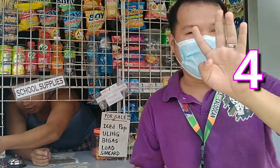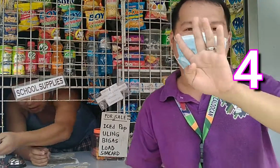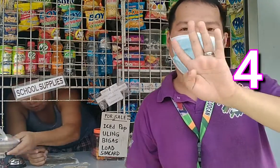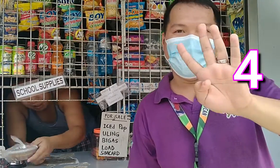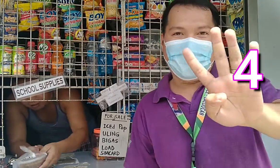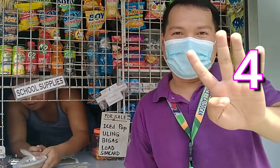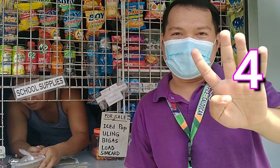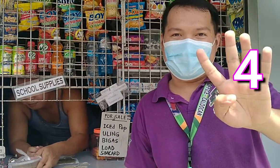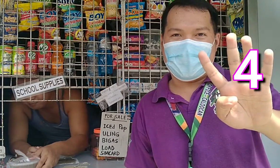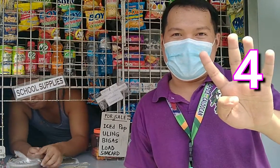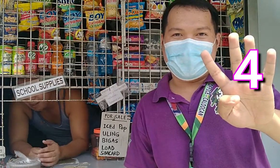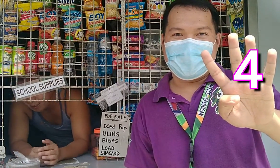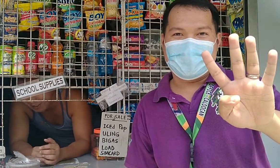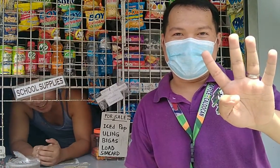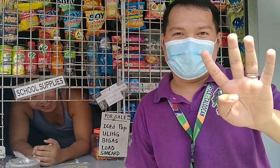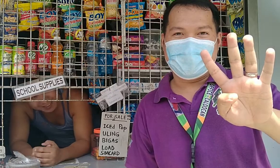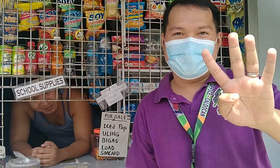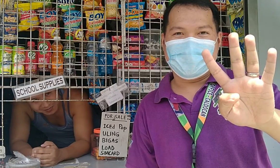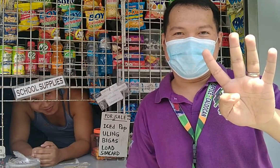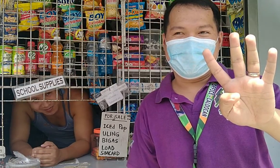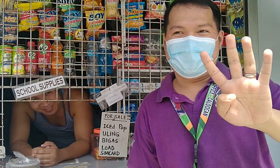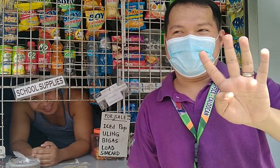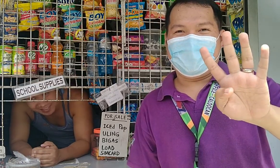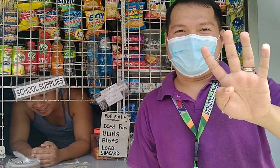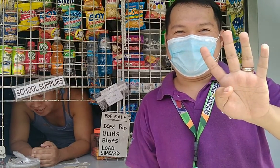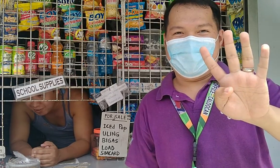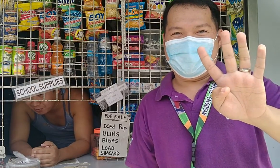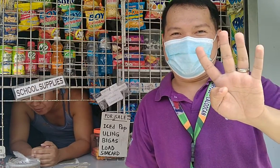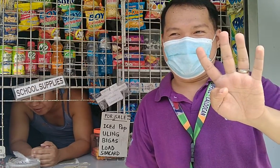4 ang natira. At least, this is 4.